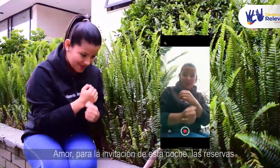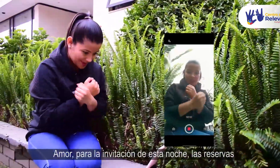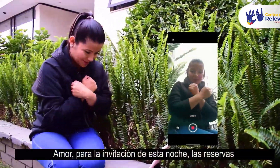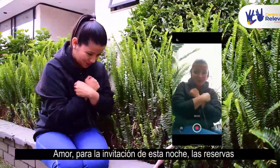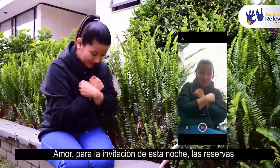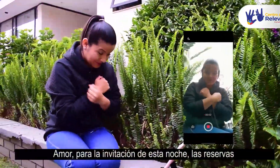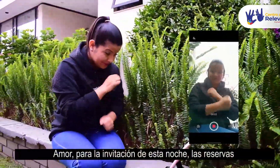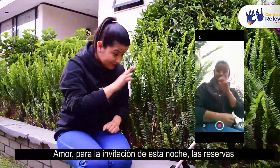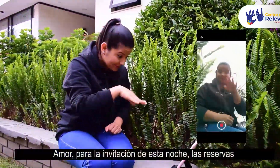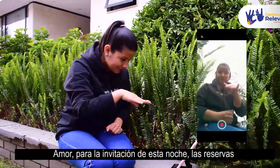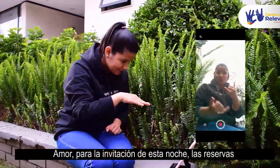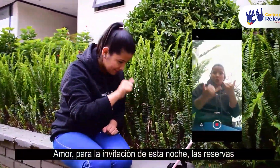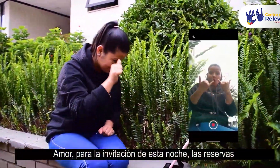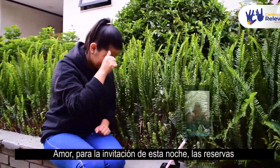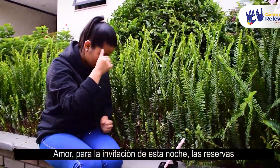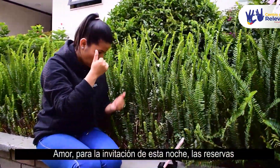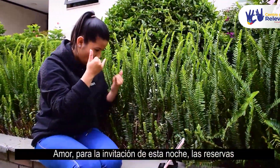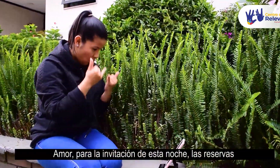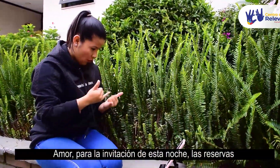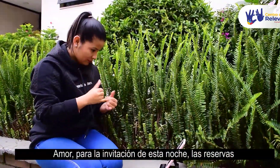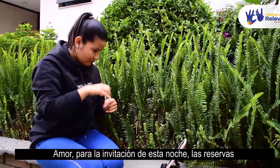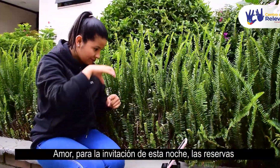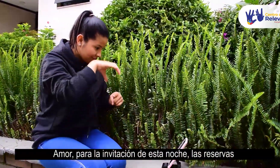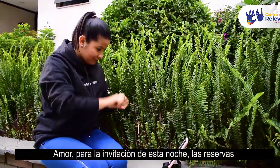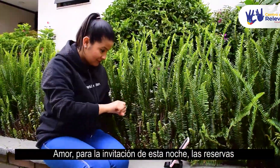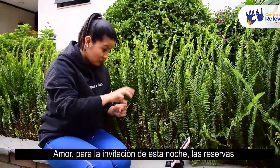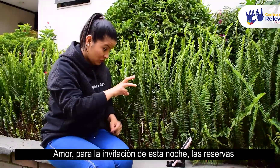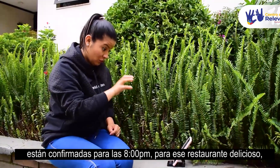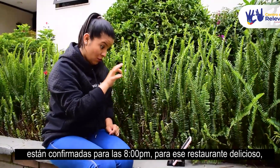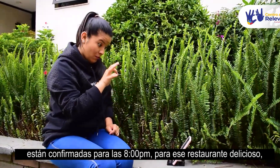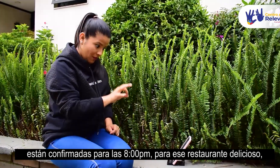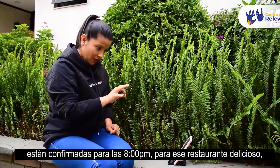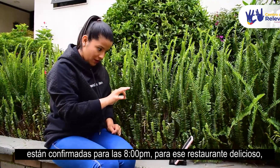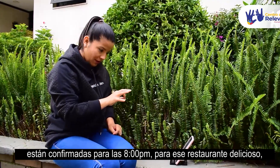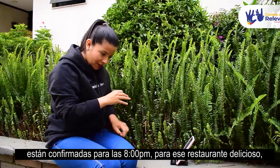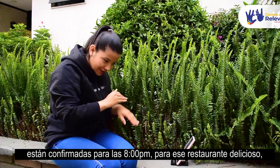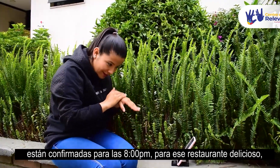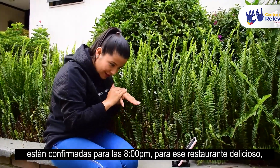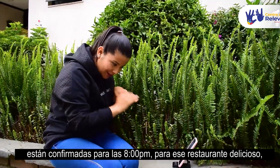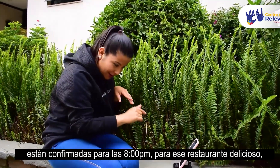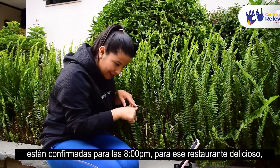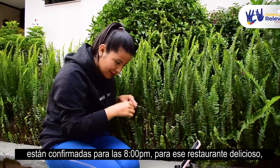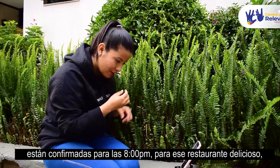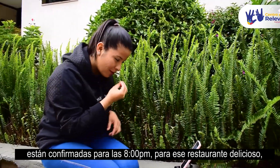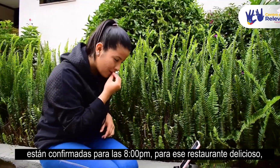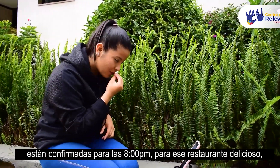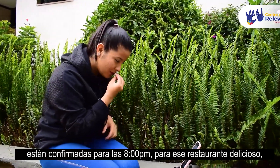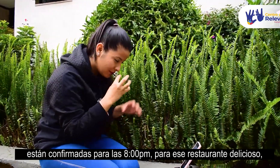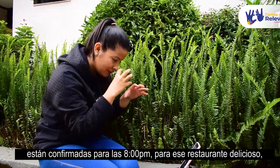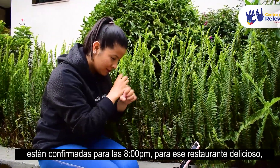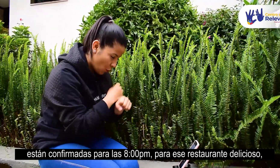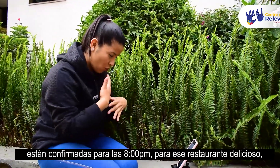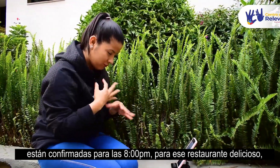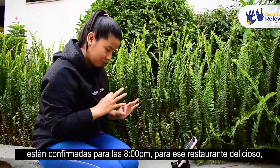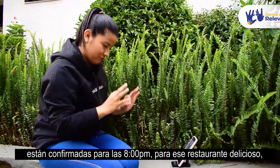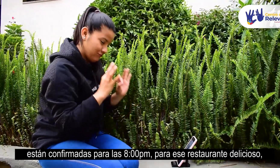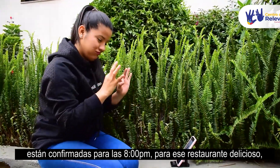Amor, para la invitación de esta noche, las reservas están confirmadas para las 8 pm. Para ese restaurante delicioso,